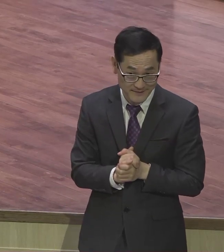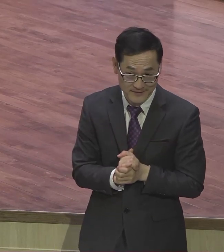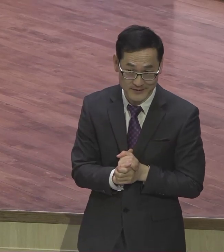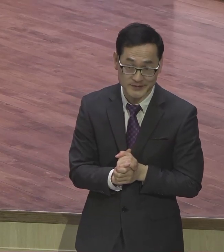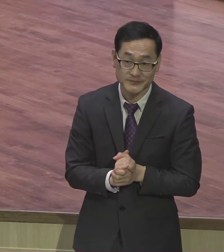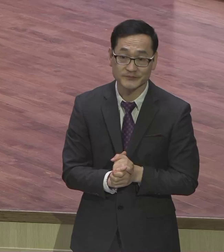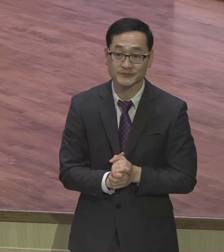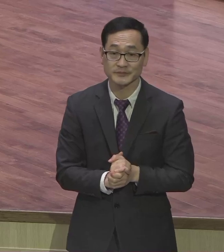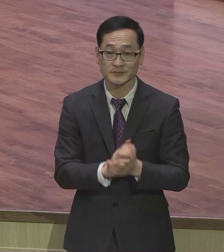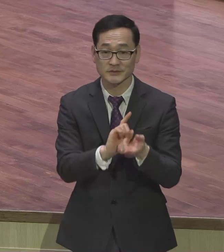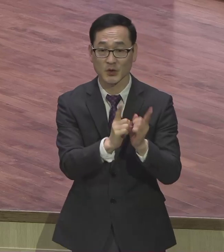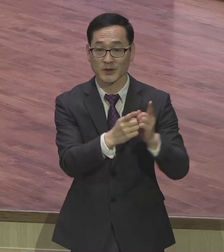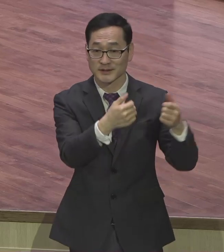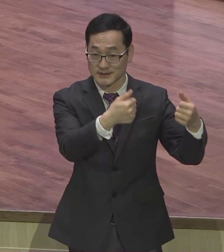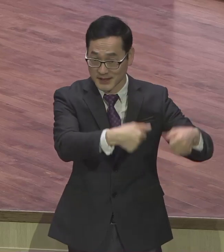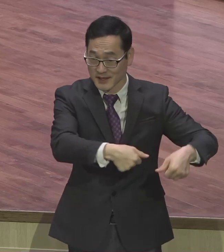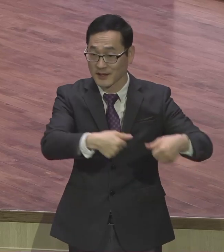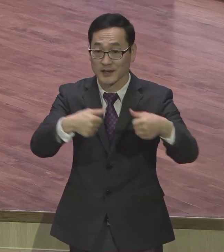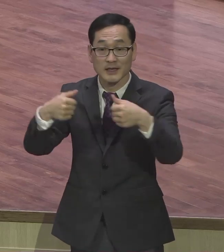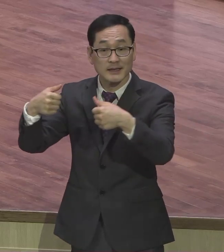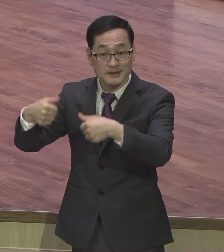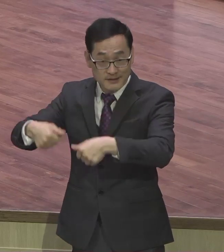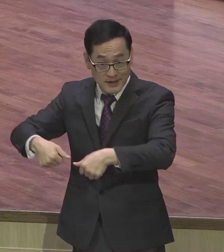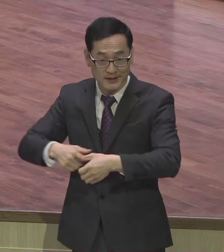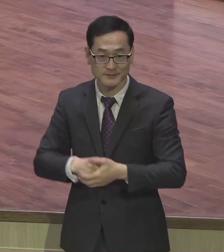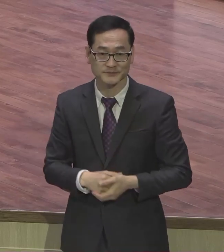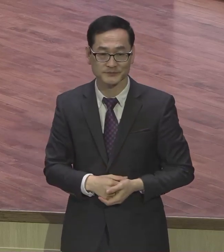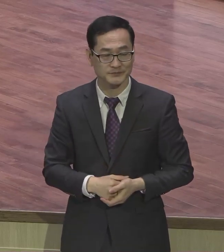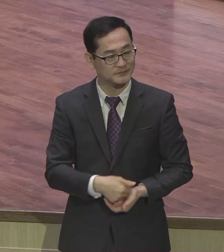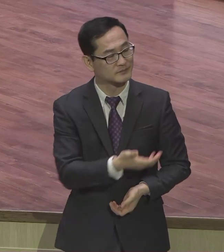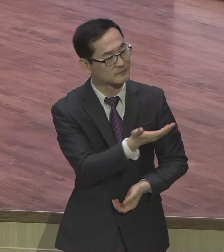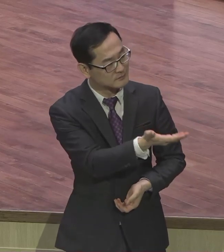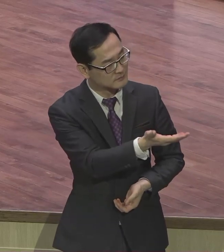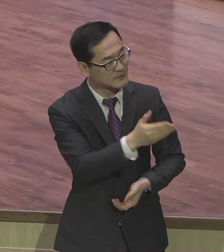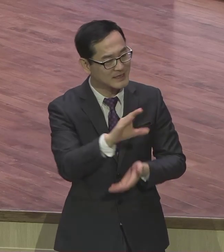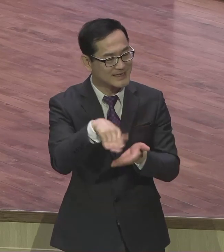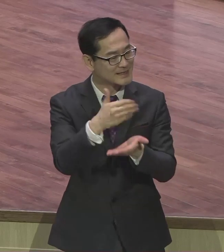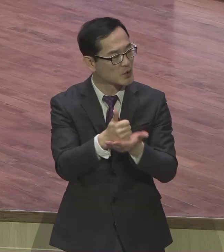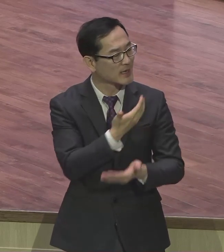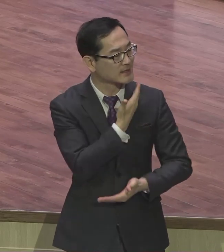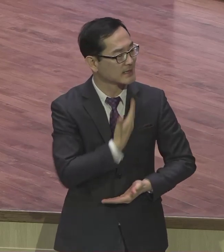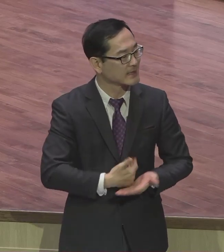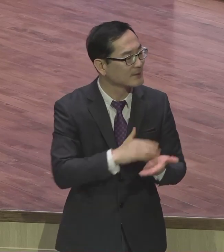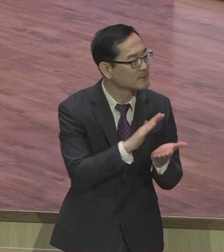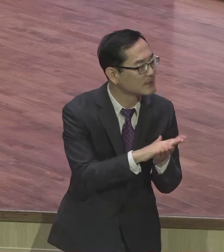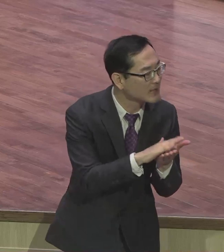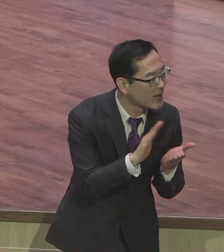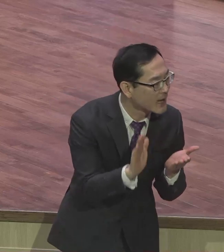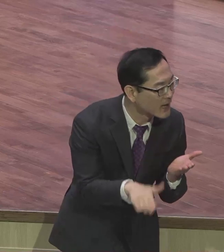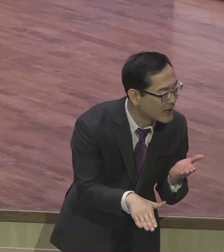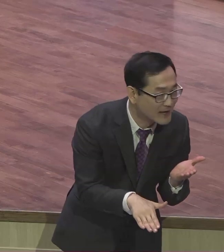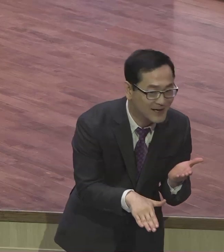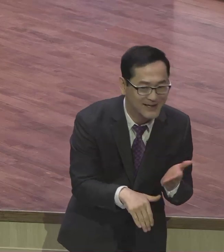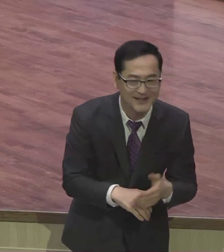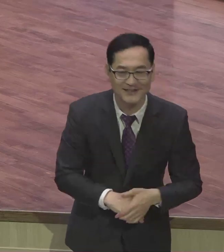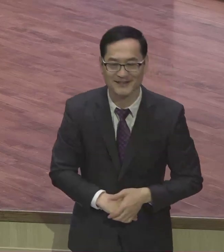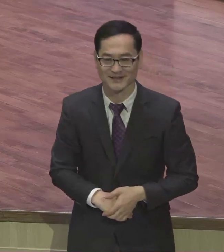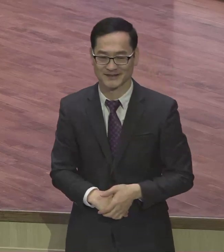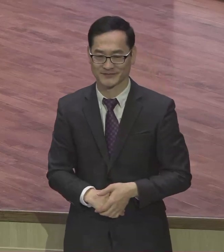해외생들도 같이 서로 인사합시다 성도님은 그리스도의 제자입니다 그리스도의 제자